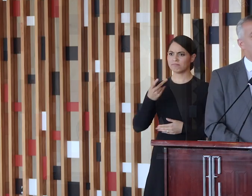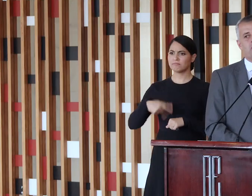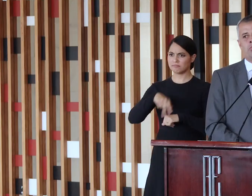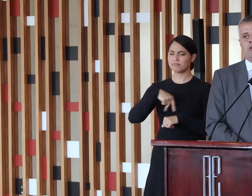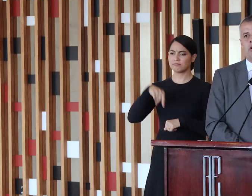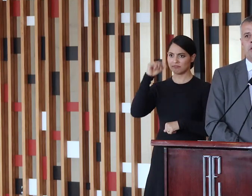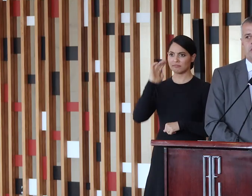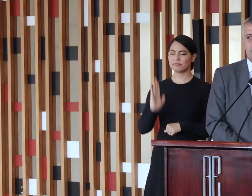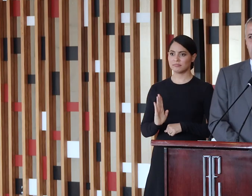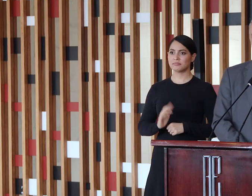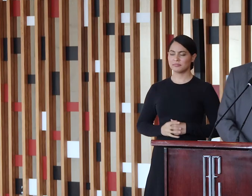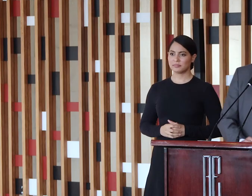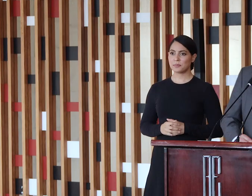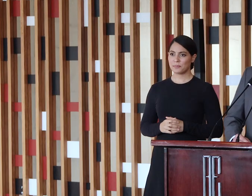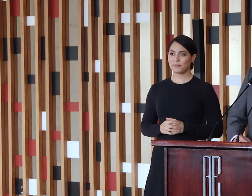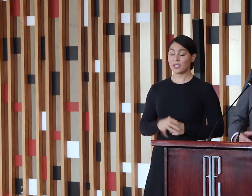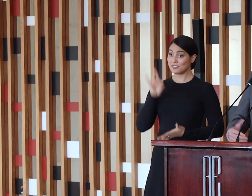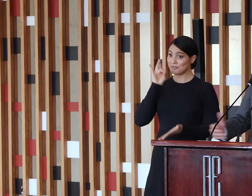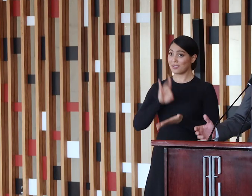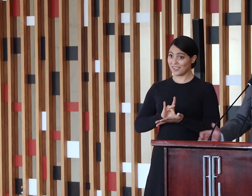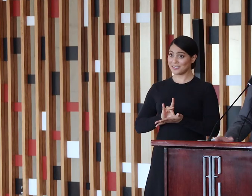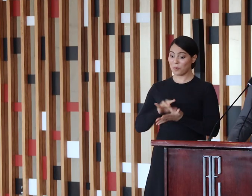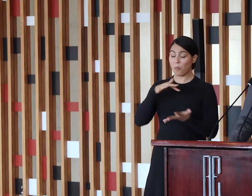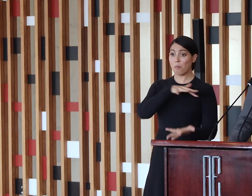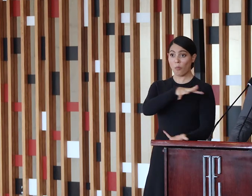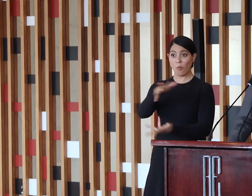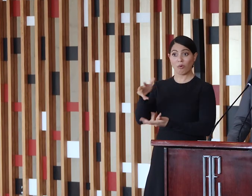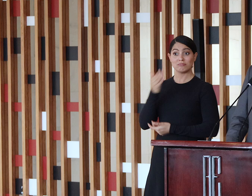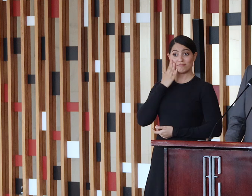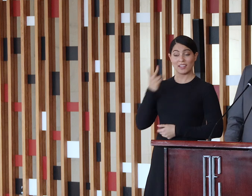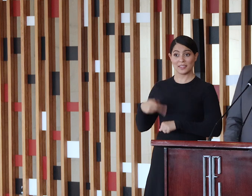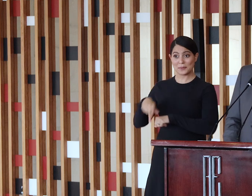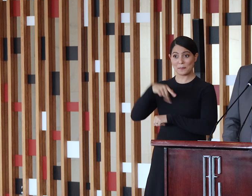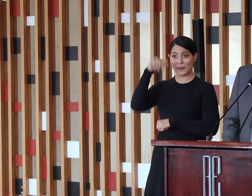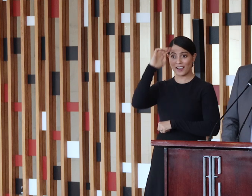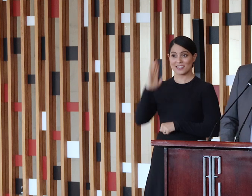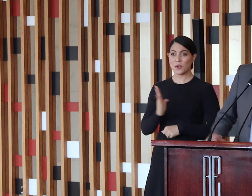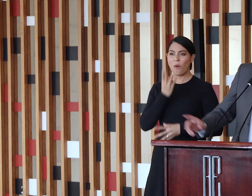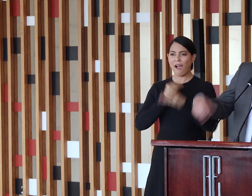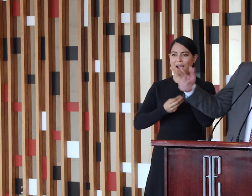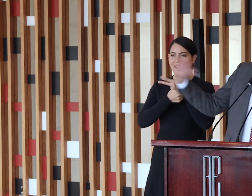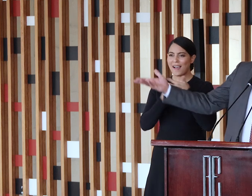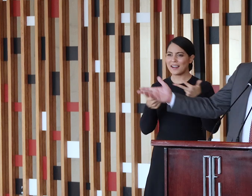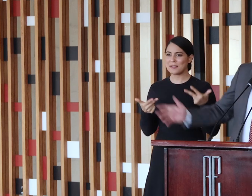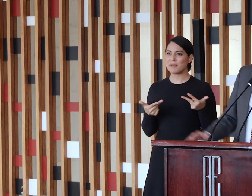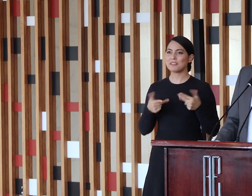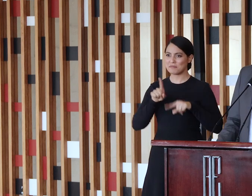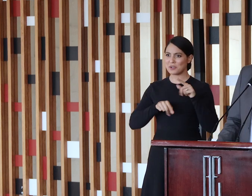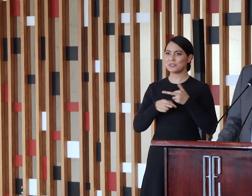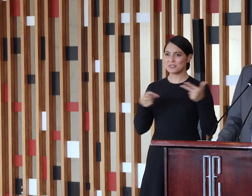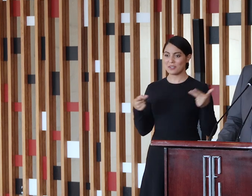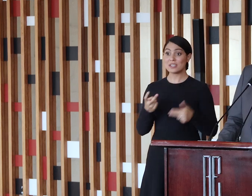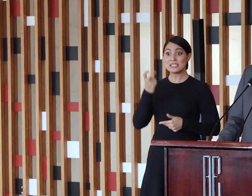bandeira que o Brasil pode realmente se gabar pelo mundo afora, Zé Carlin. Nós produzimos alimento hoje para cinco vezes a nossa